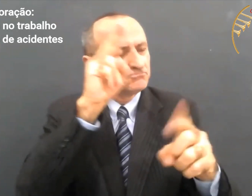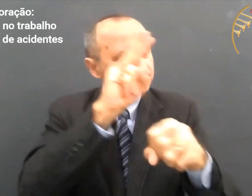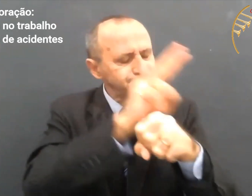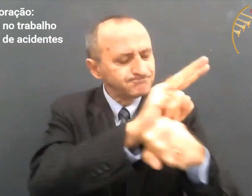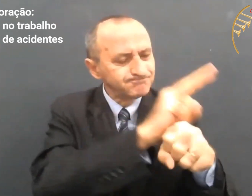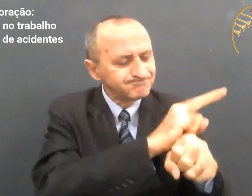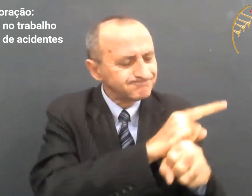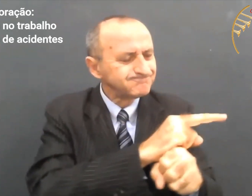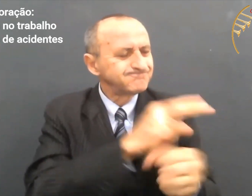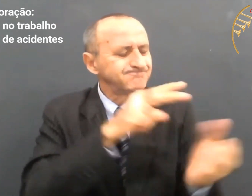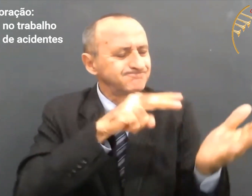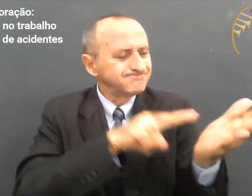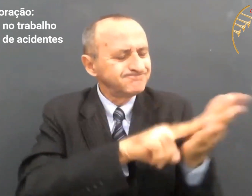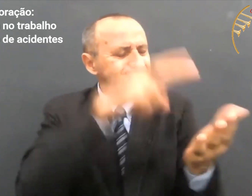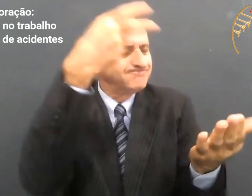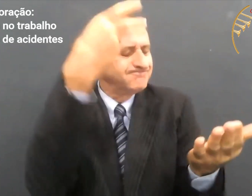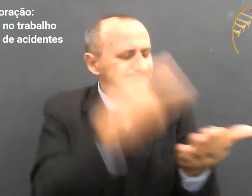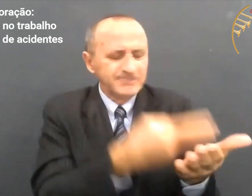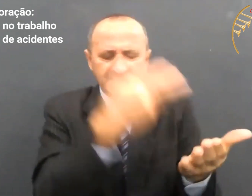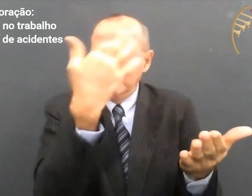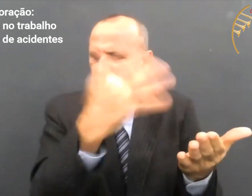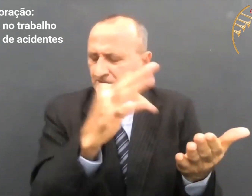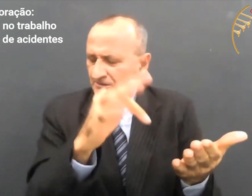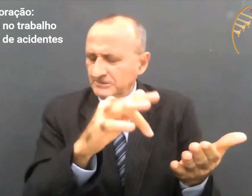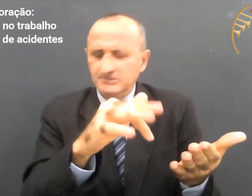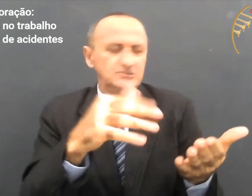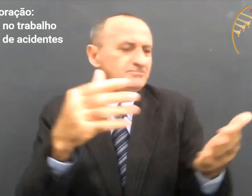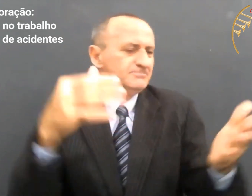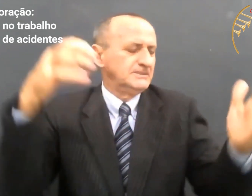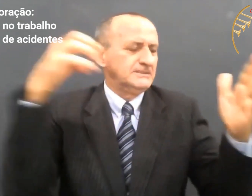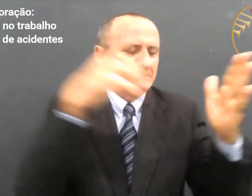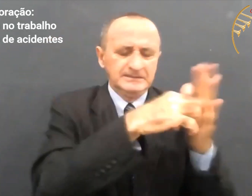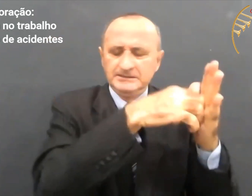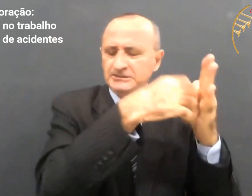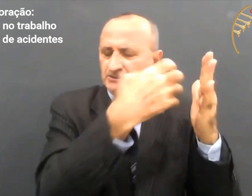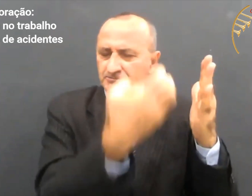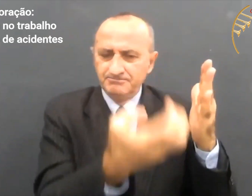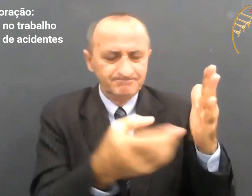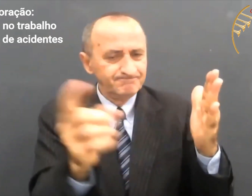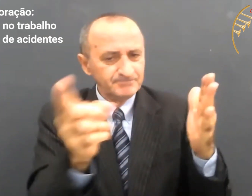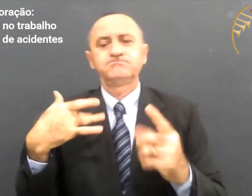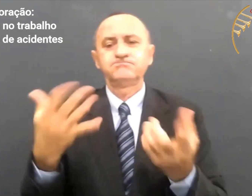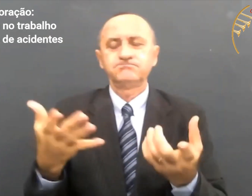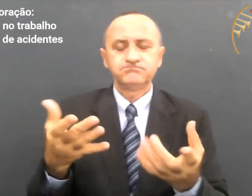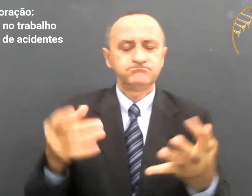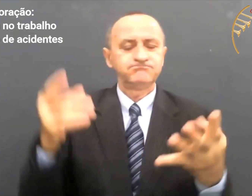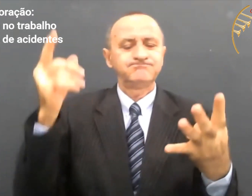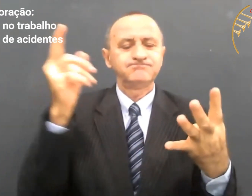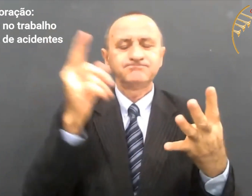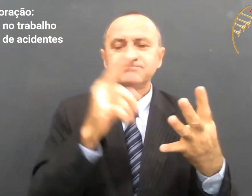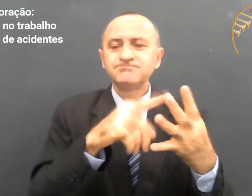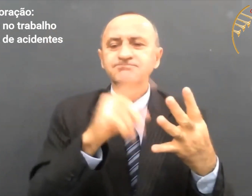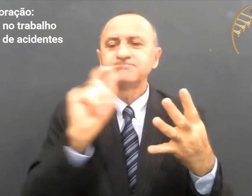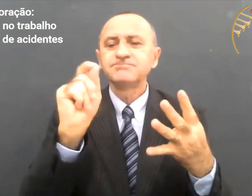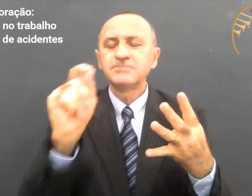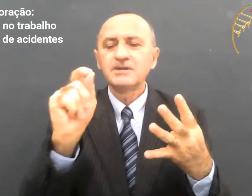investida nos locais de trabalho. A proteção de Deus esteja ali no trabalho, livrando de todo tipo de